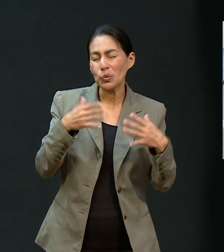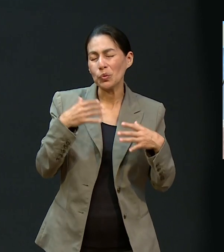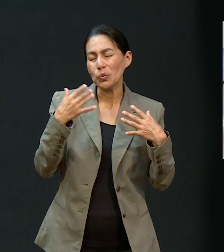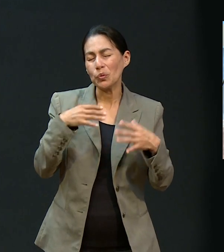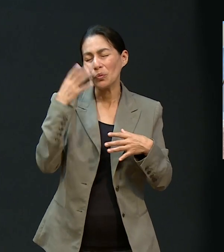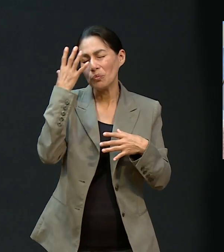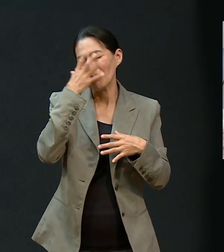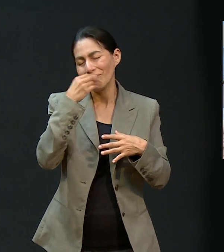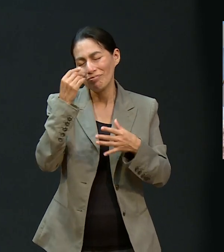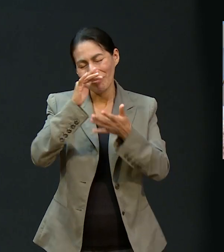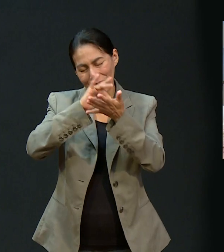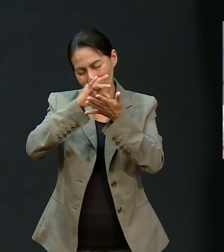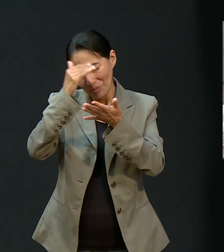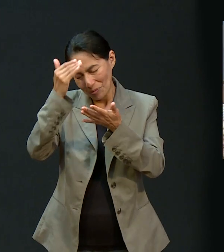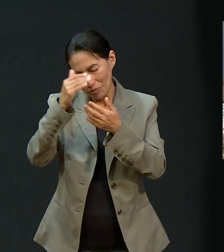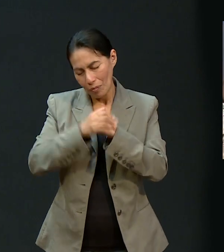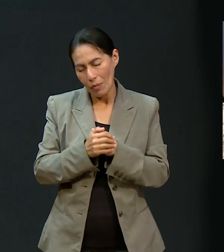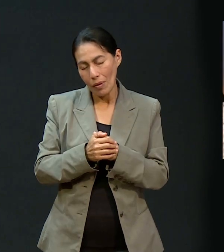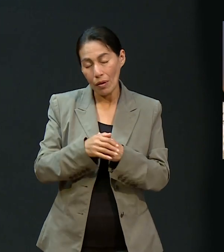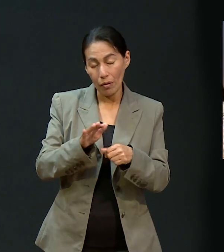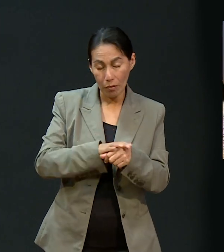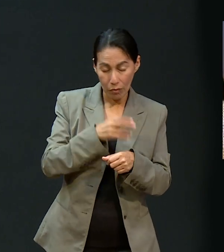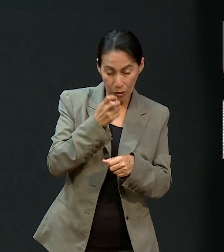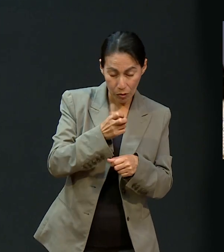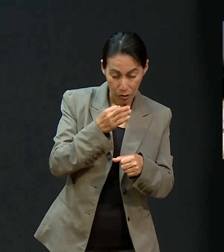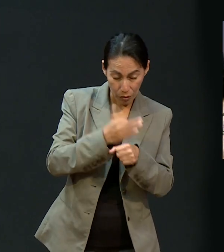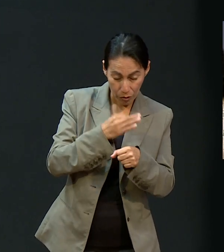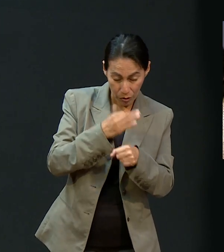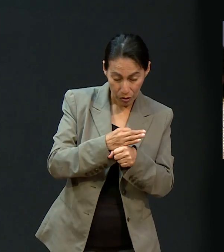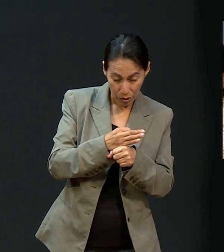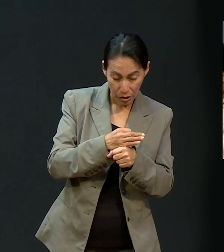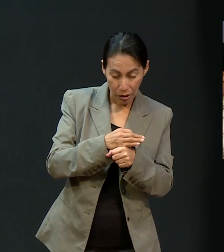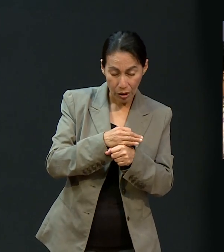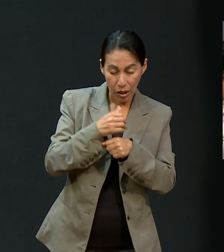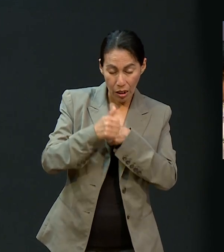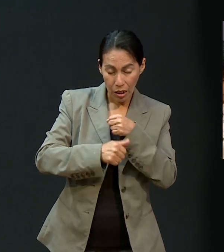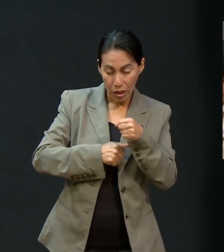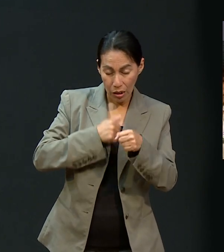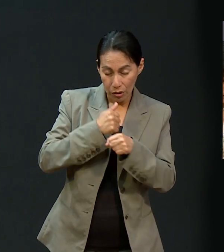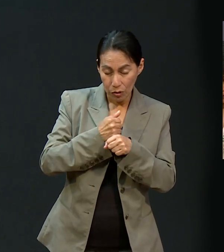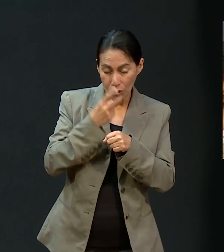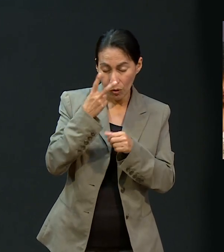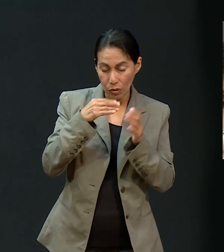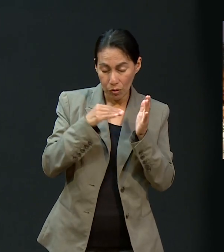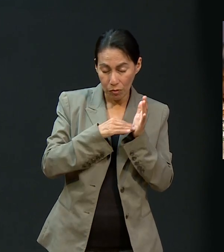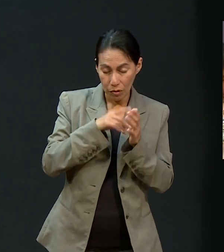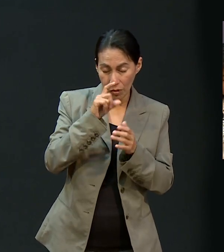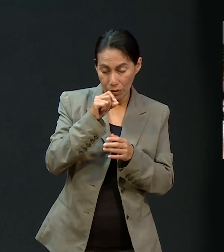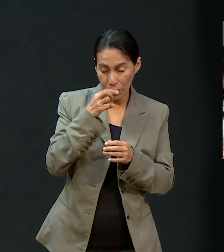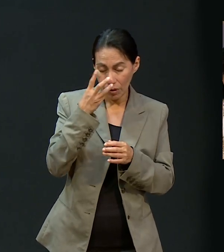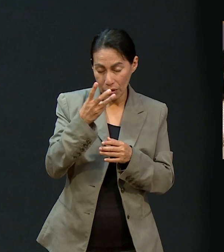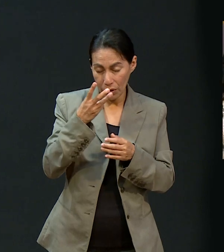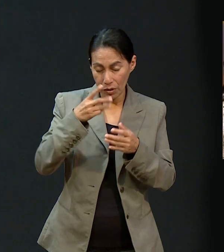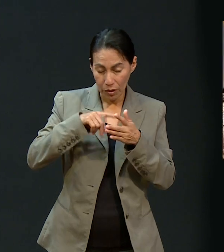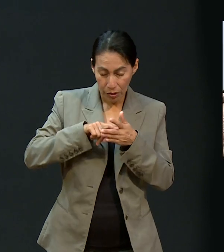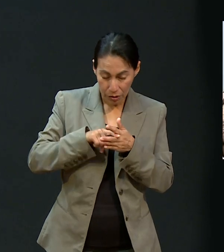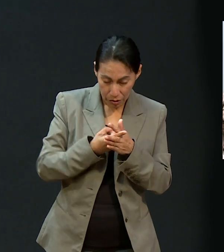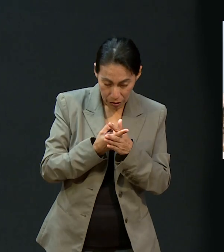Amén. Es por eso que en este año que iniciamos, depositamos nuestra vida en tus manos y que tus planes